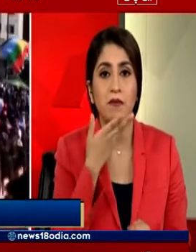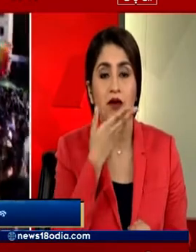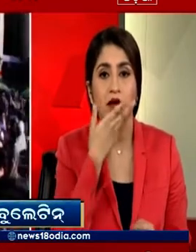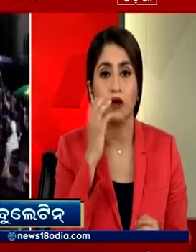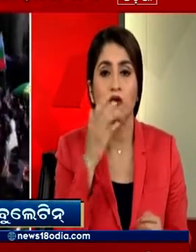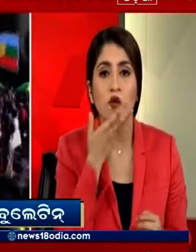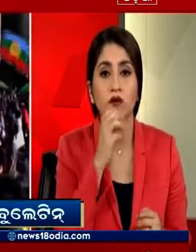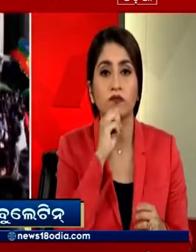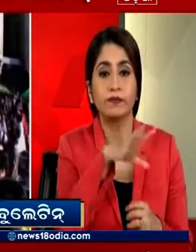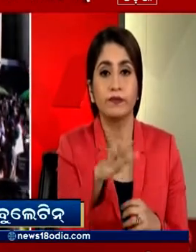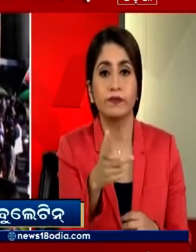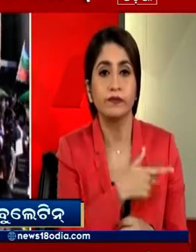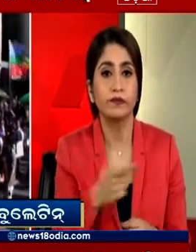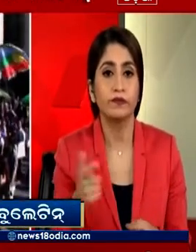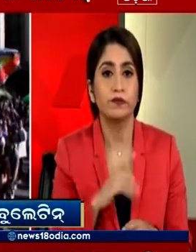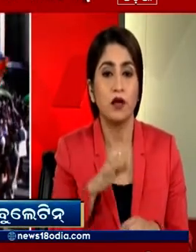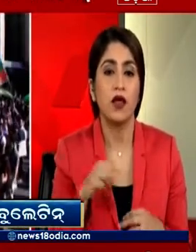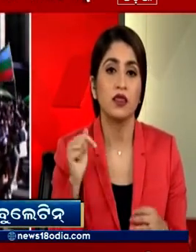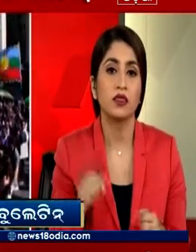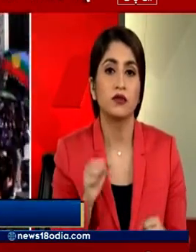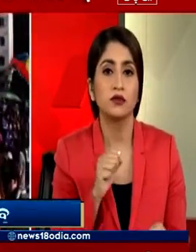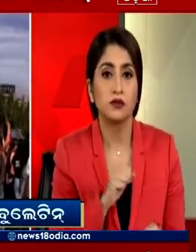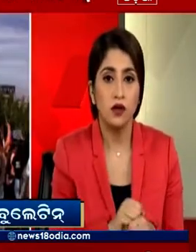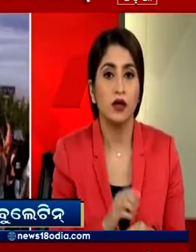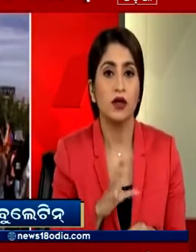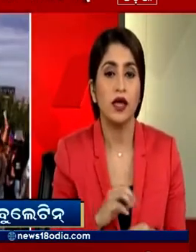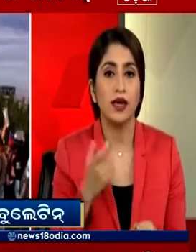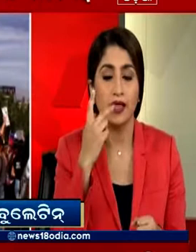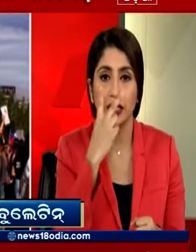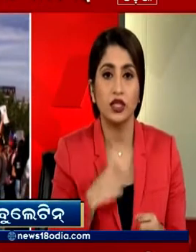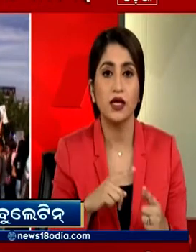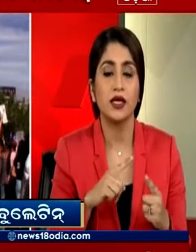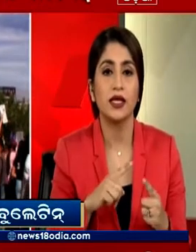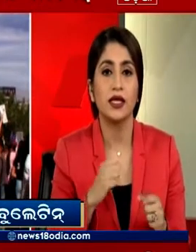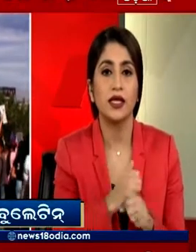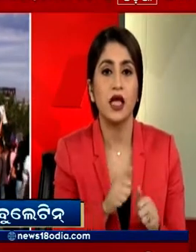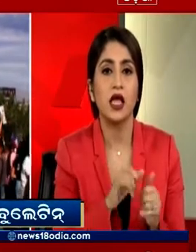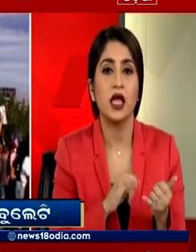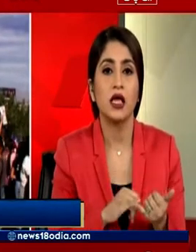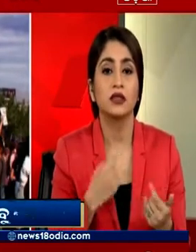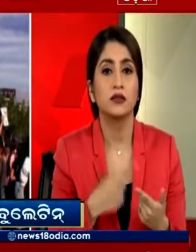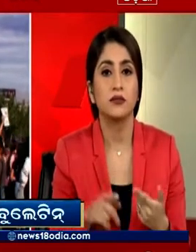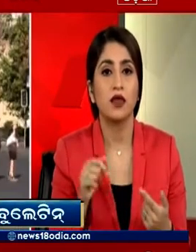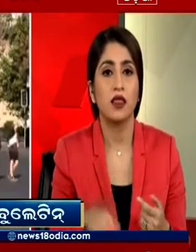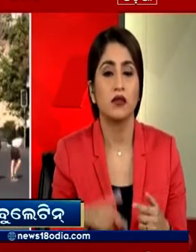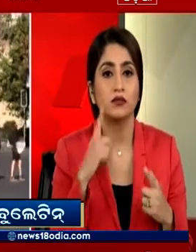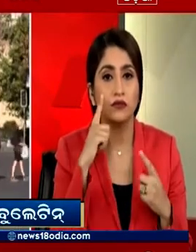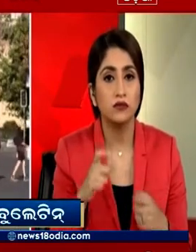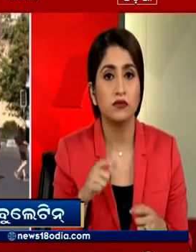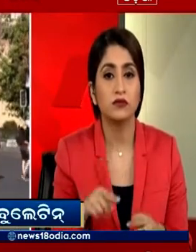बौच्छार करने के साथ बखतरबंद गाड़ियों से आसू गैस भी छोड़ी गई हालकि सुरक्षा बल की सकती के बावजूद लोग